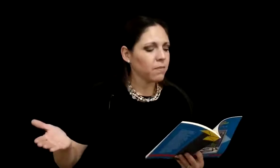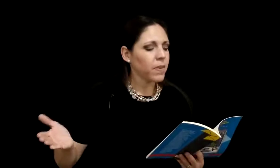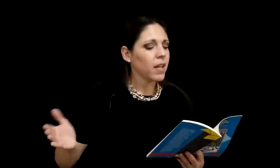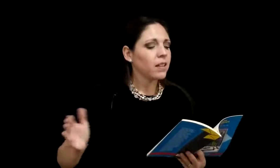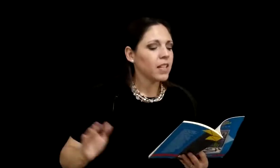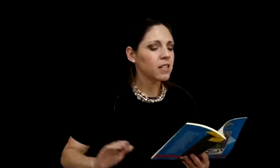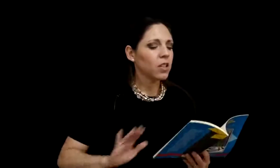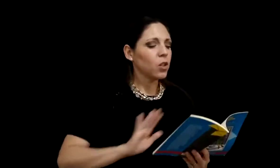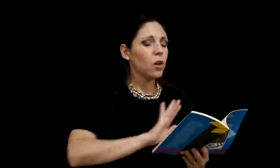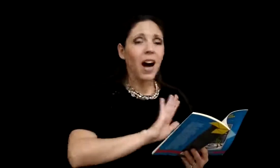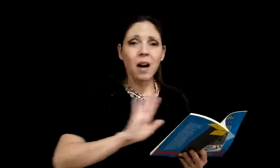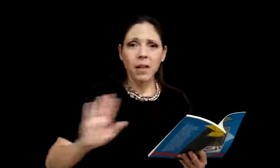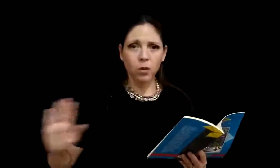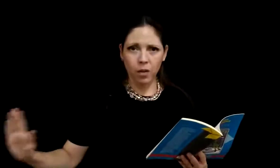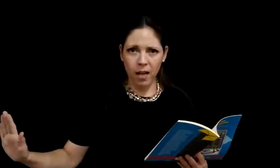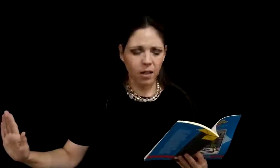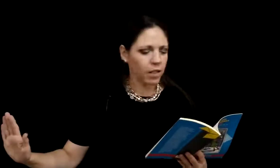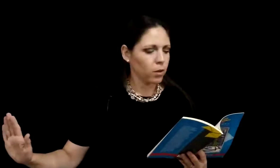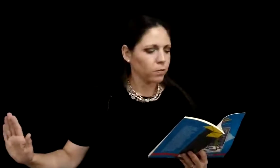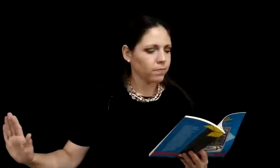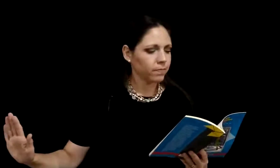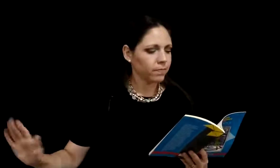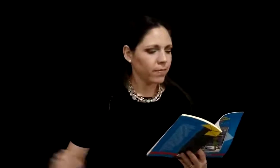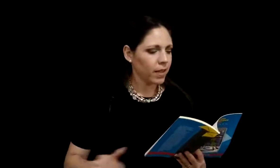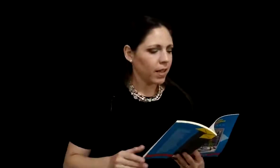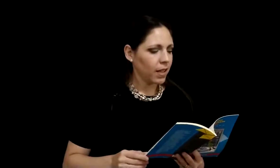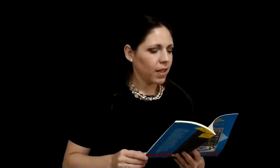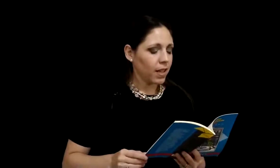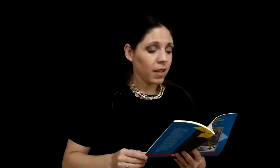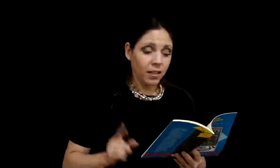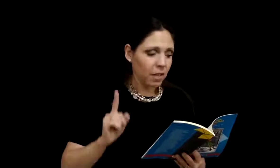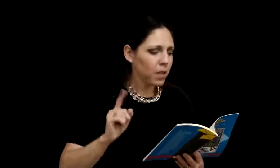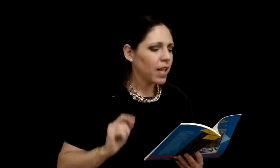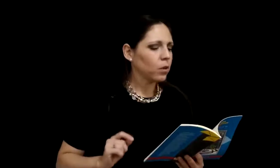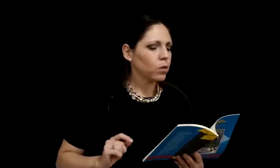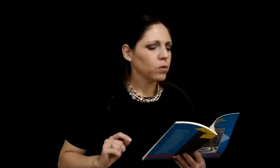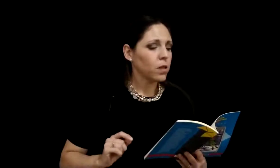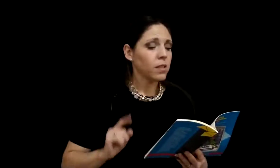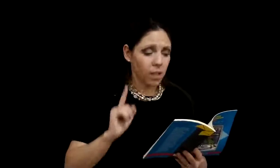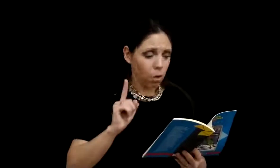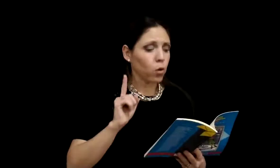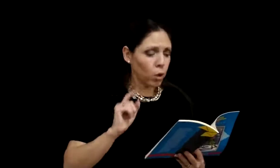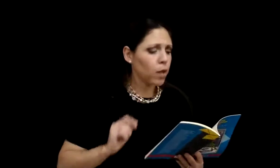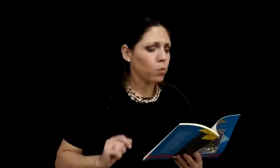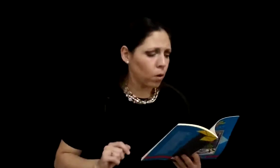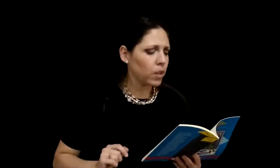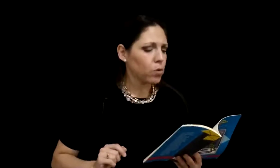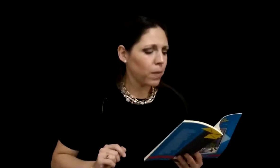decidió abandonar el reino. De inmediato, se corrió el rumor de su